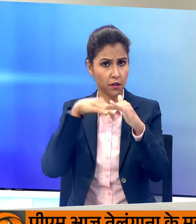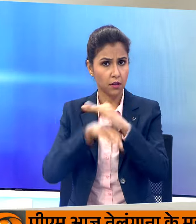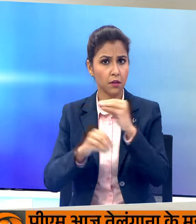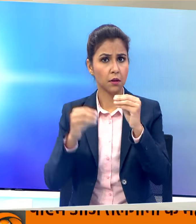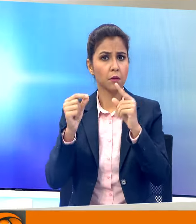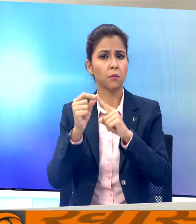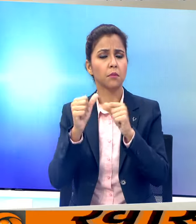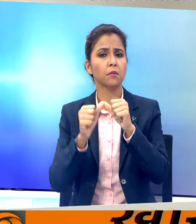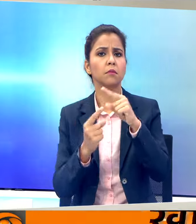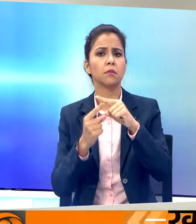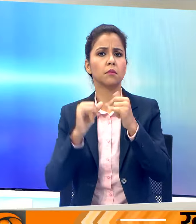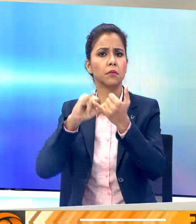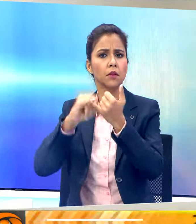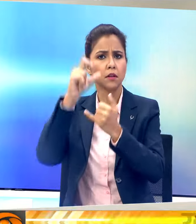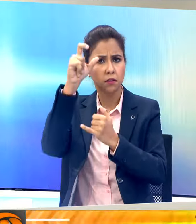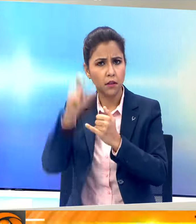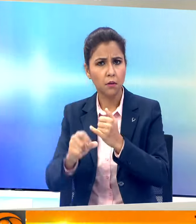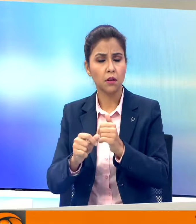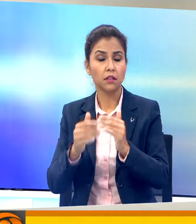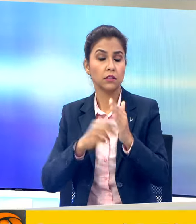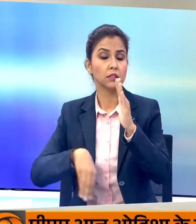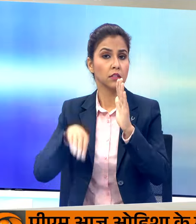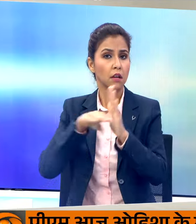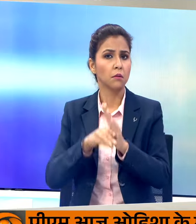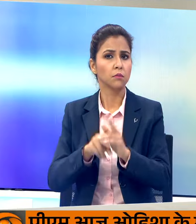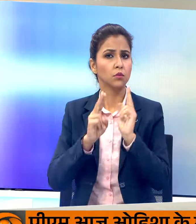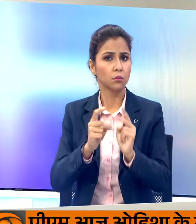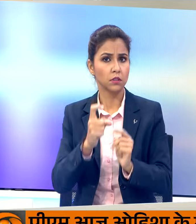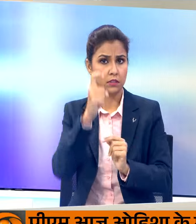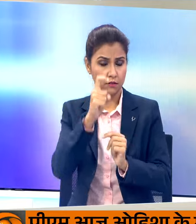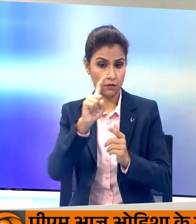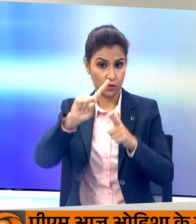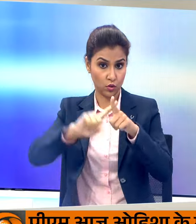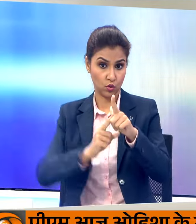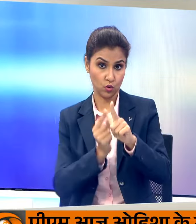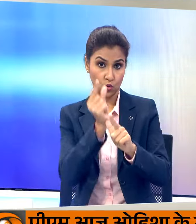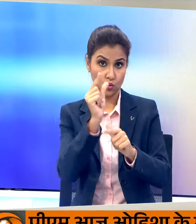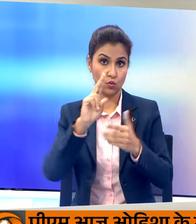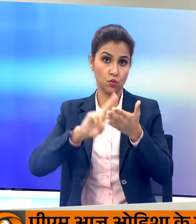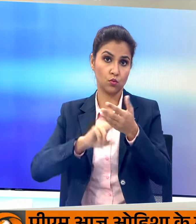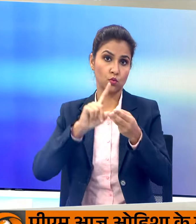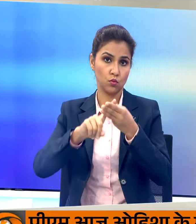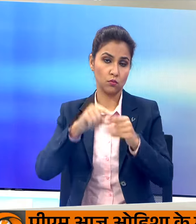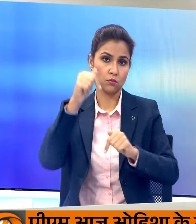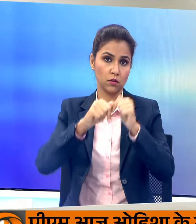साहिब में आम चुनाव के साथवे चरण के तहट एक जून को मतदान किये जाएंगे